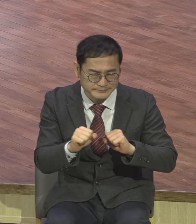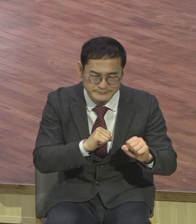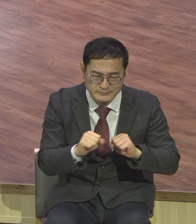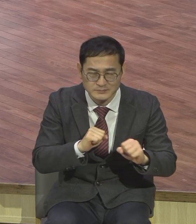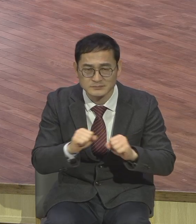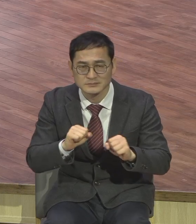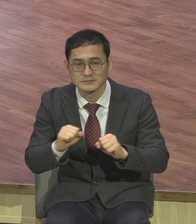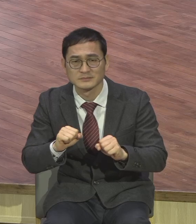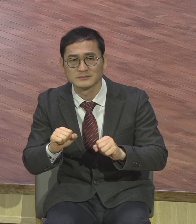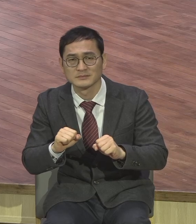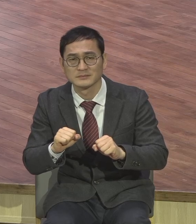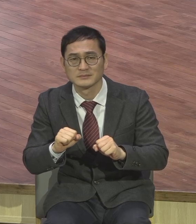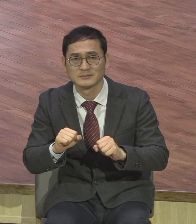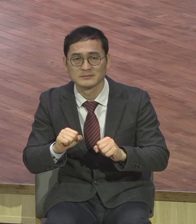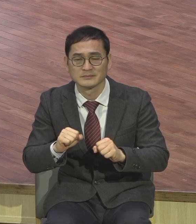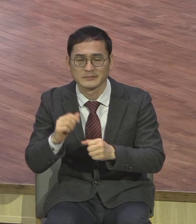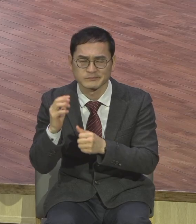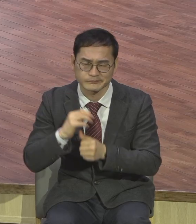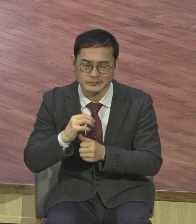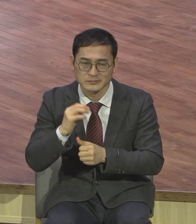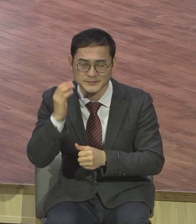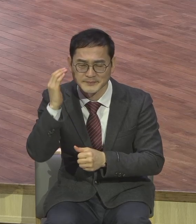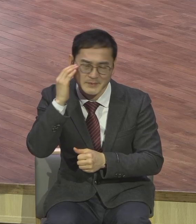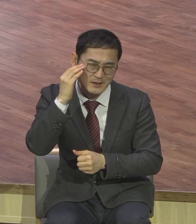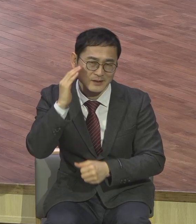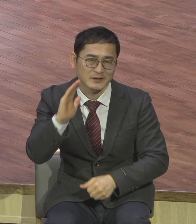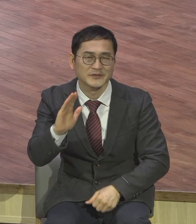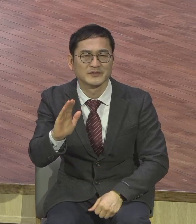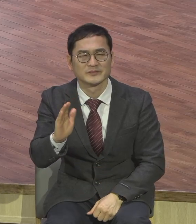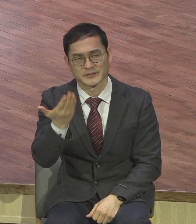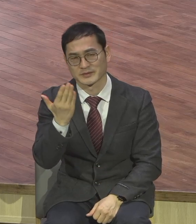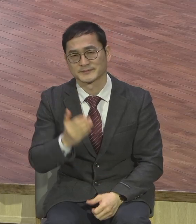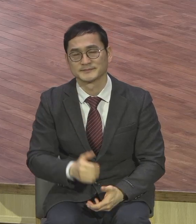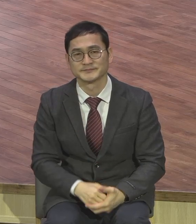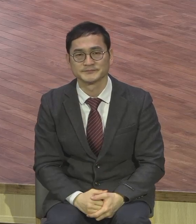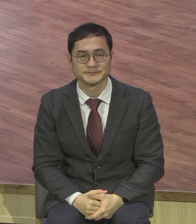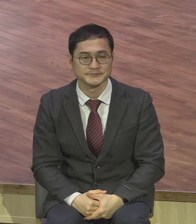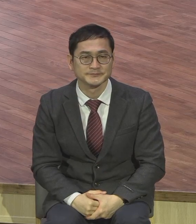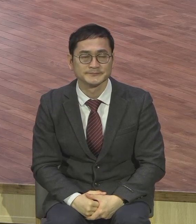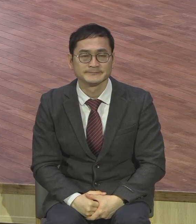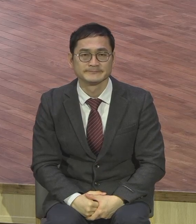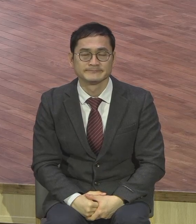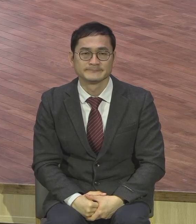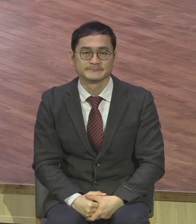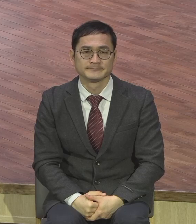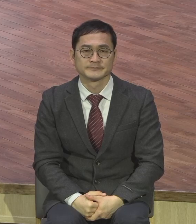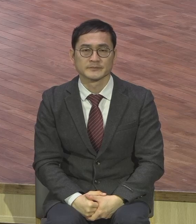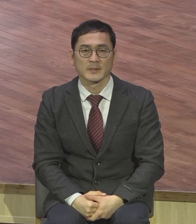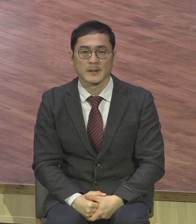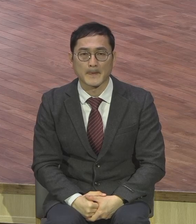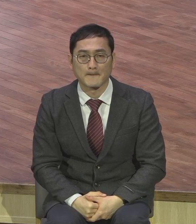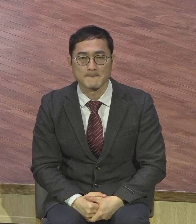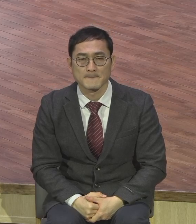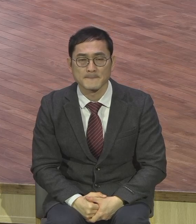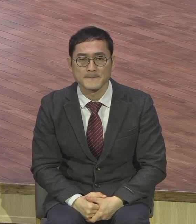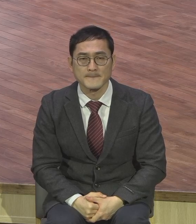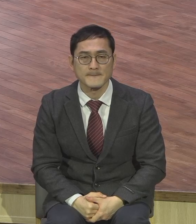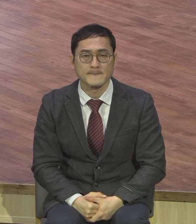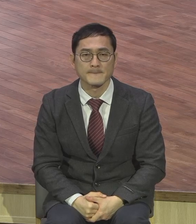제약을 받는 그런 한 해였습니다 대면 예배, 비대면